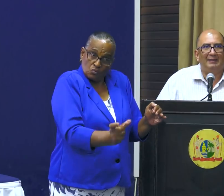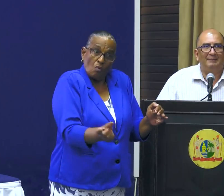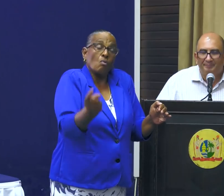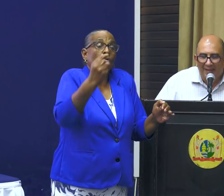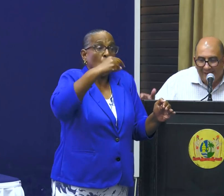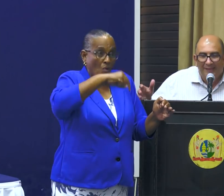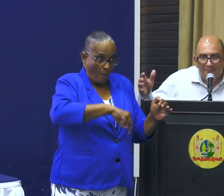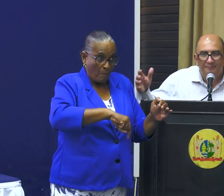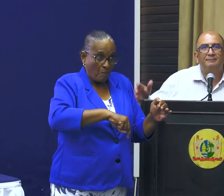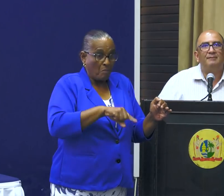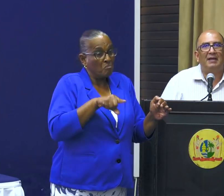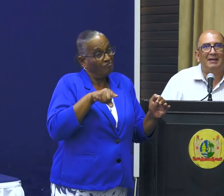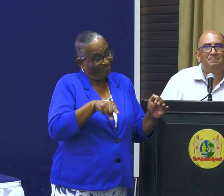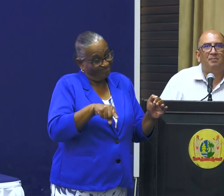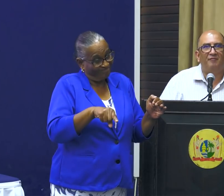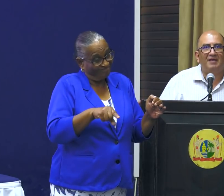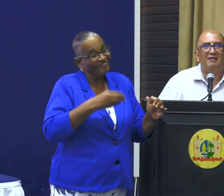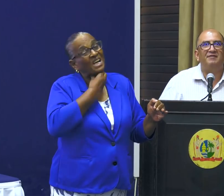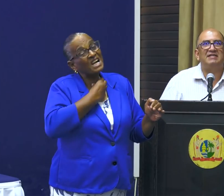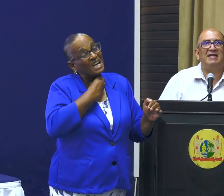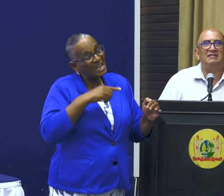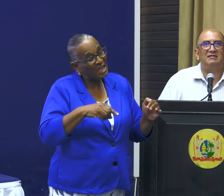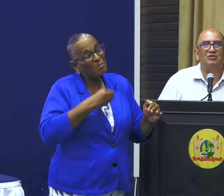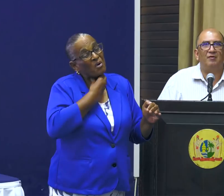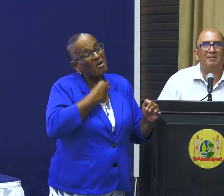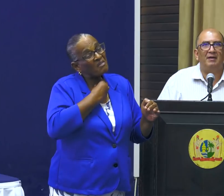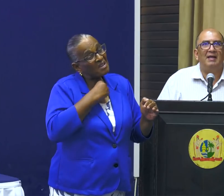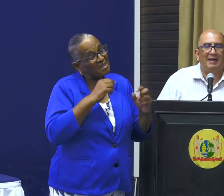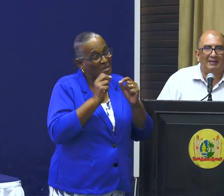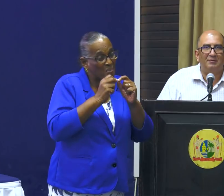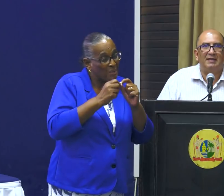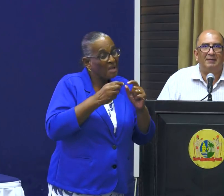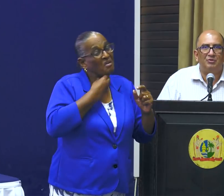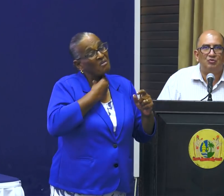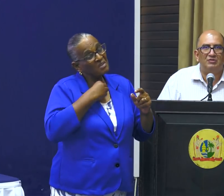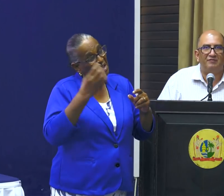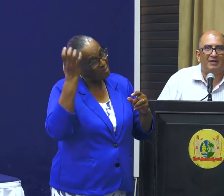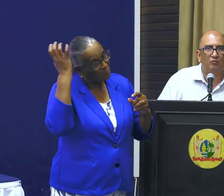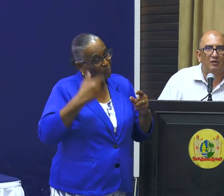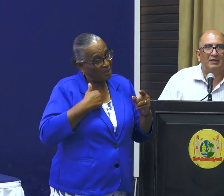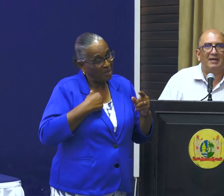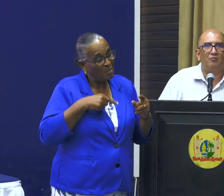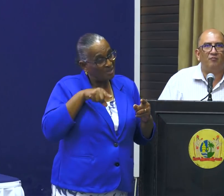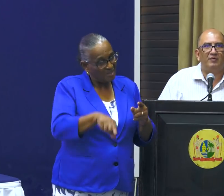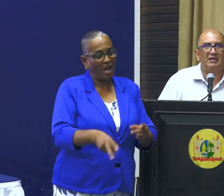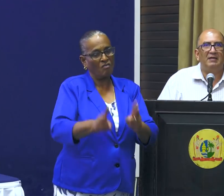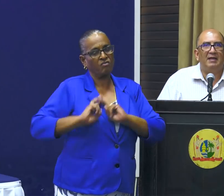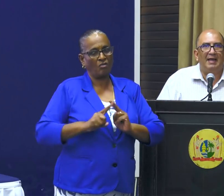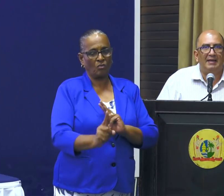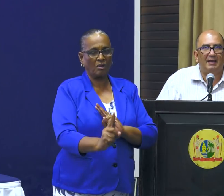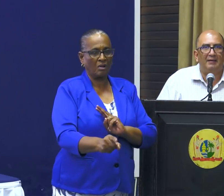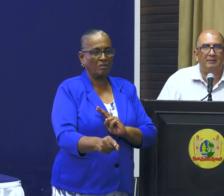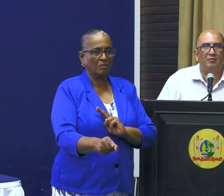en hij griep of keelverschijnselen zou hebben, laten we het aan de persoon zijn verantwoordelijkheid